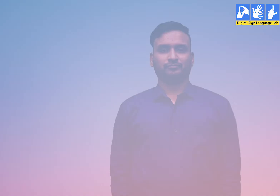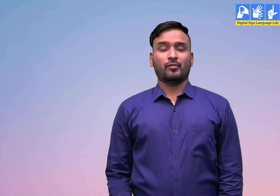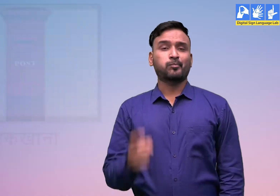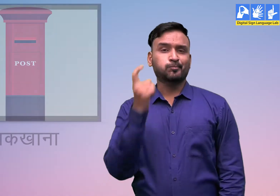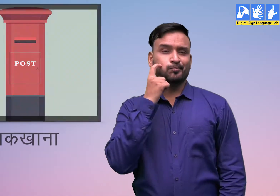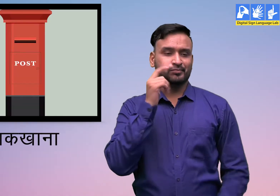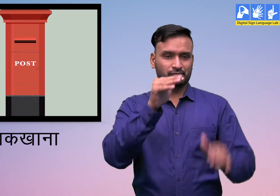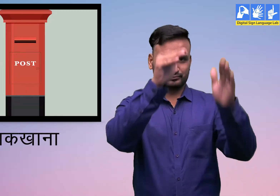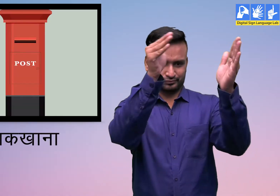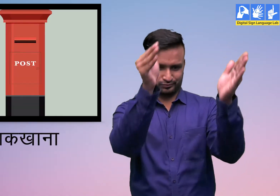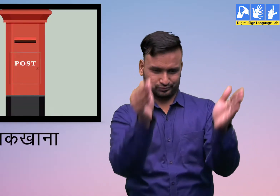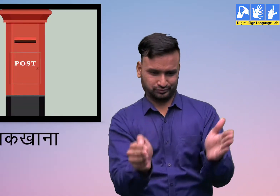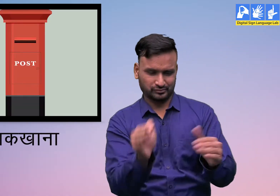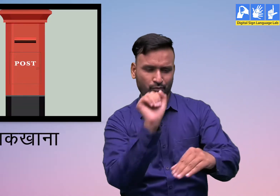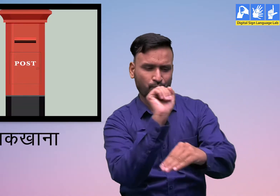डाग खाना